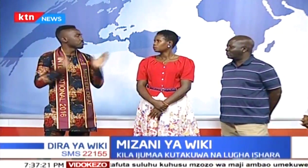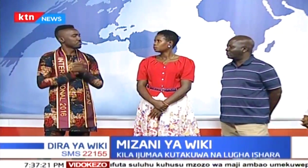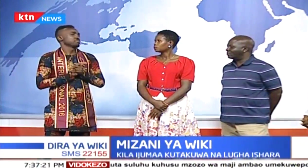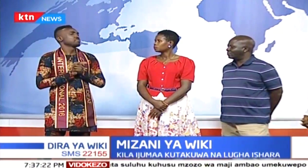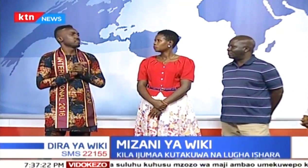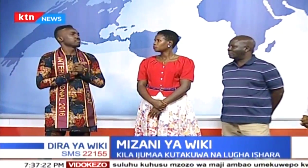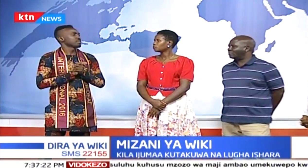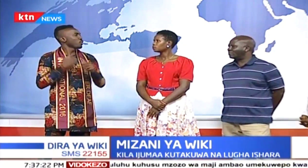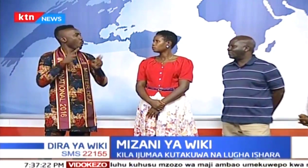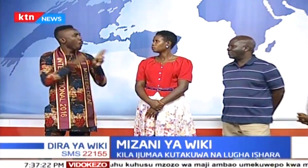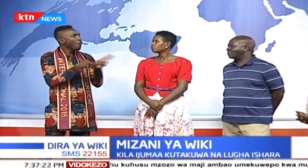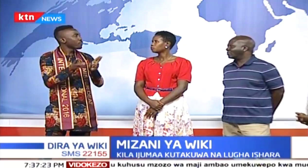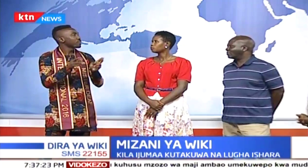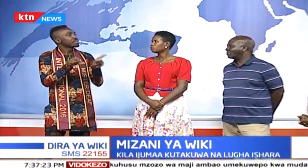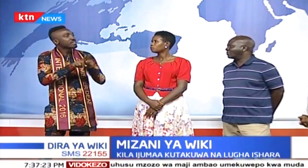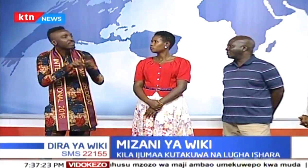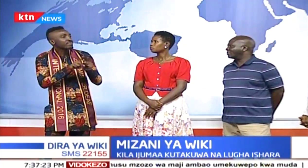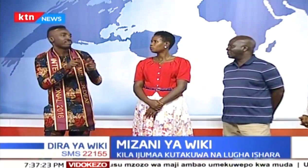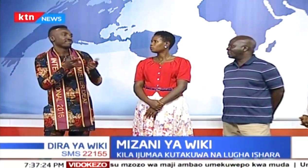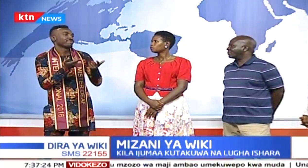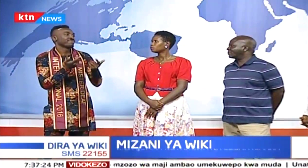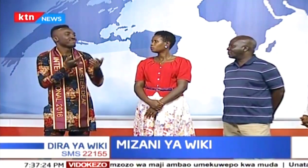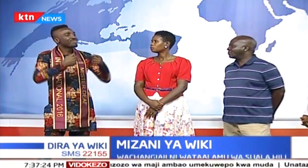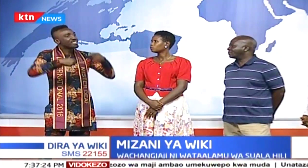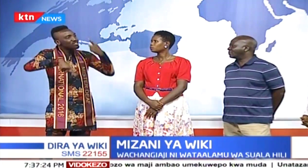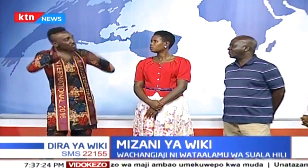ama sita, lakini ni watu wengi.